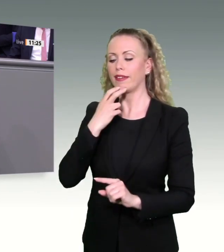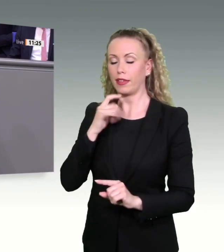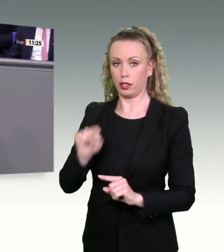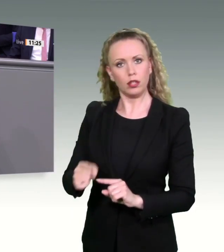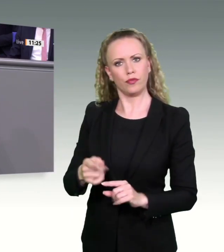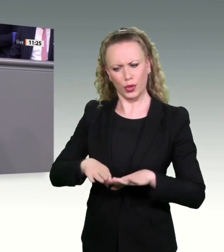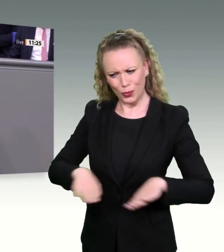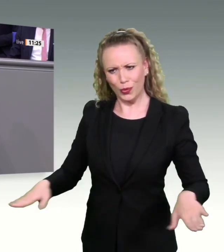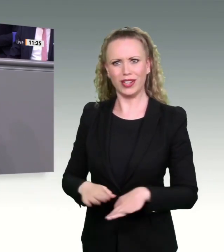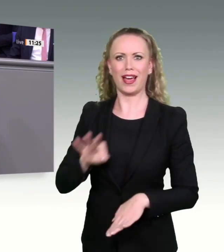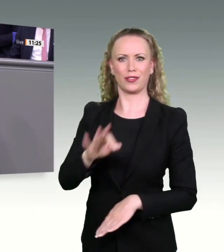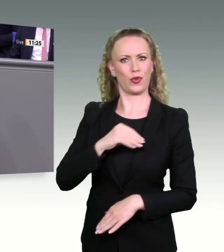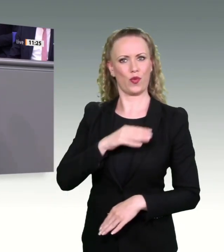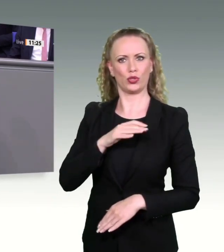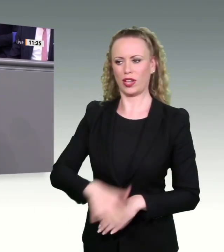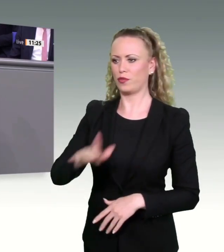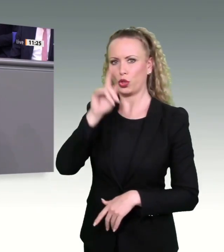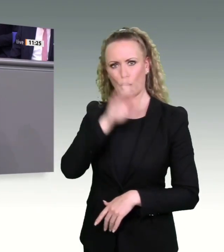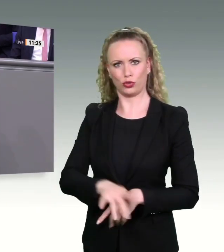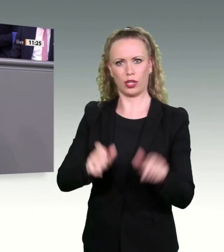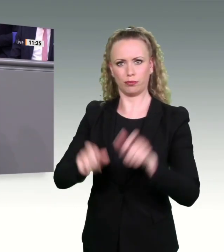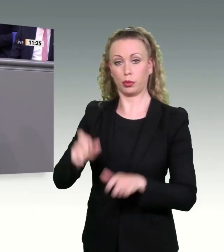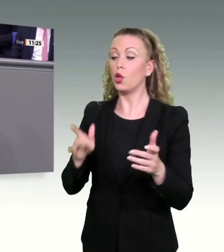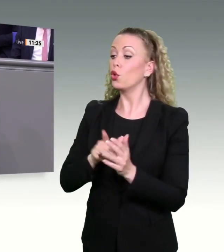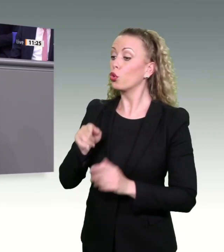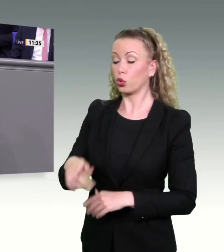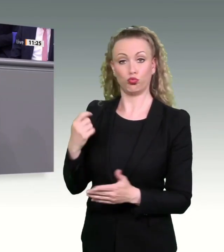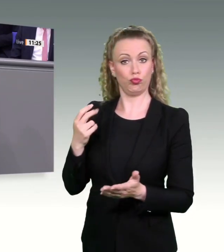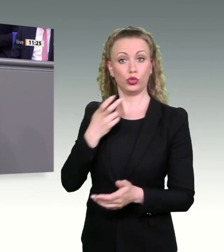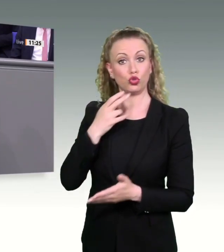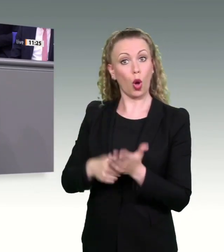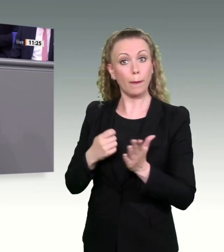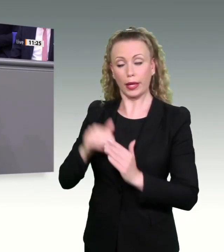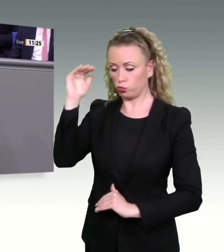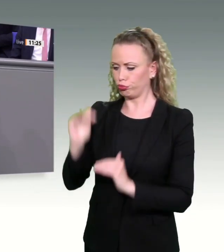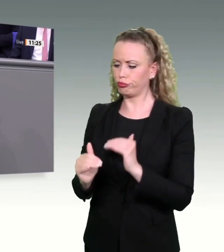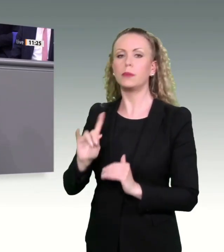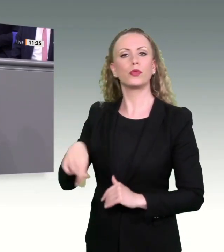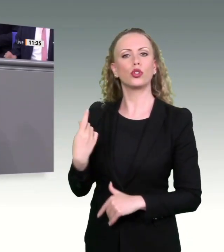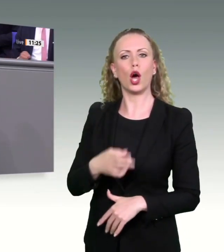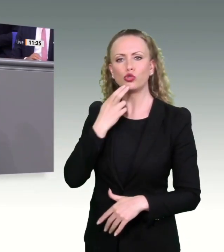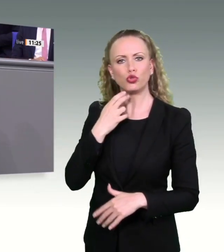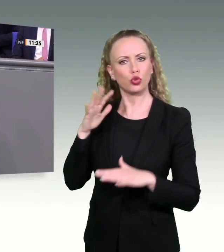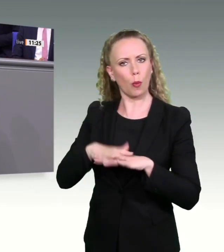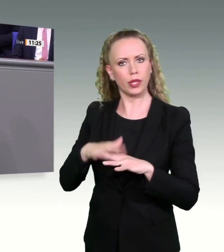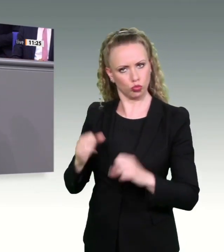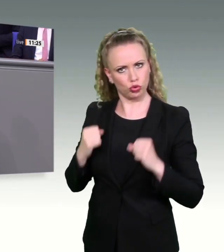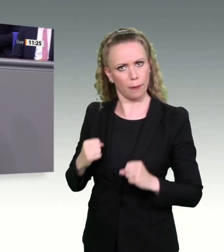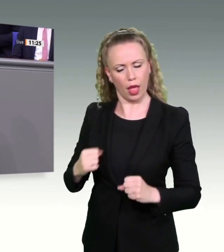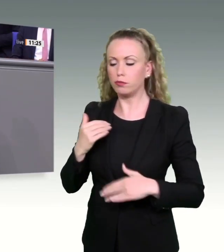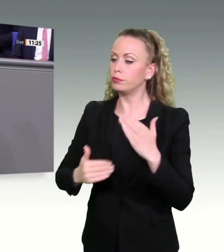unsere Bürger. Der Strompreis war niedrig, das Stromnetz stabil. Und im Unterschied zu Windkraftanlagen,